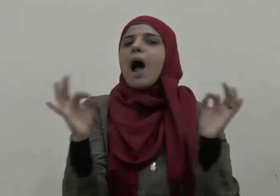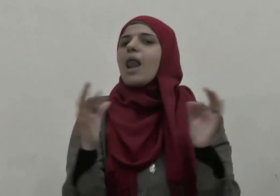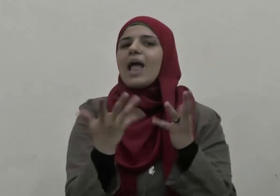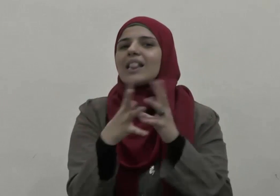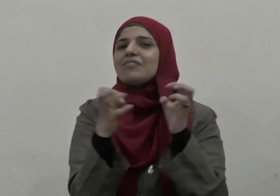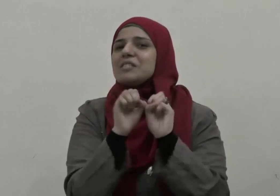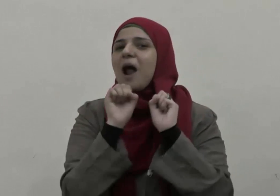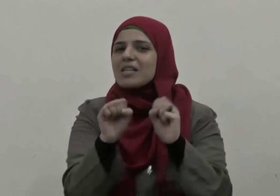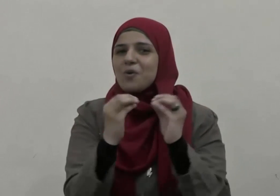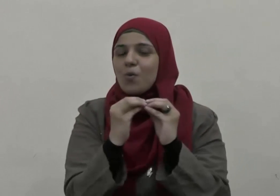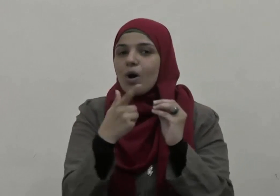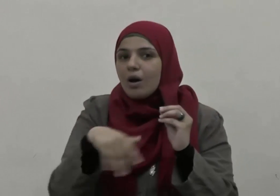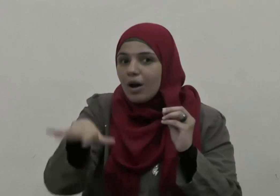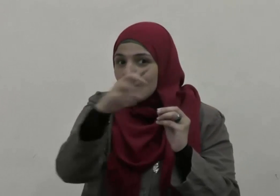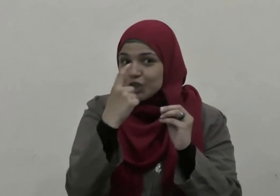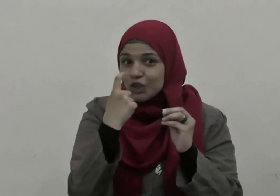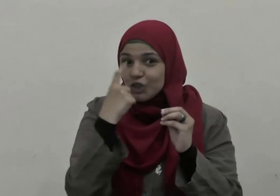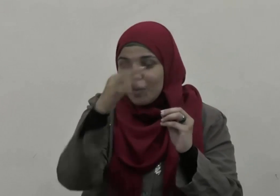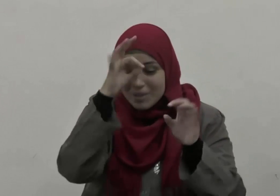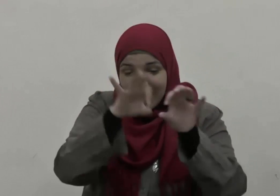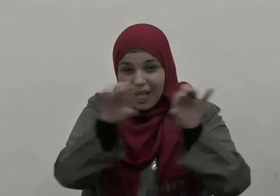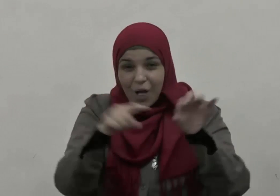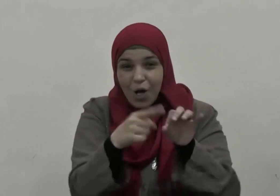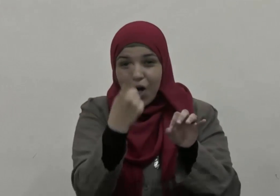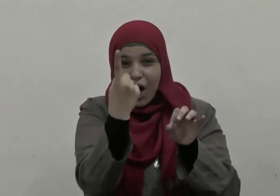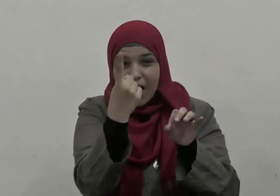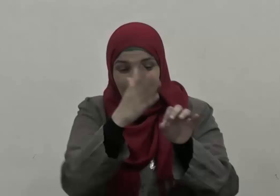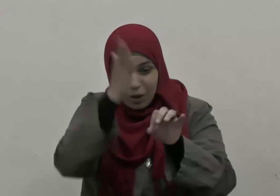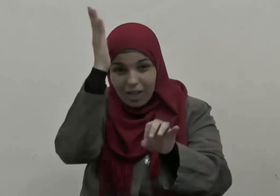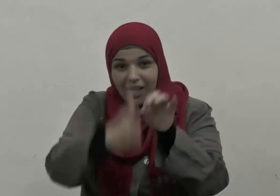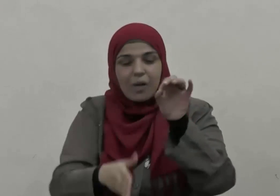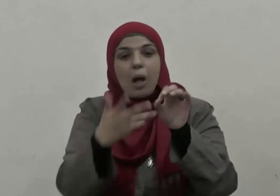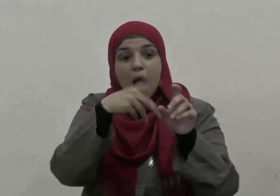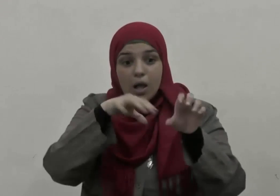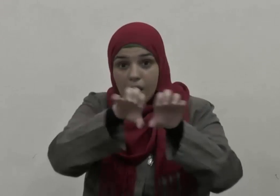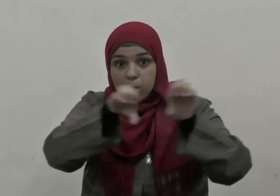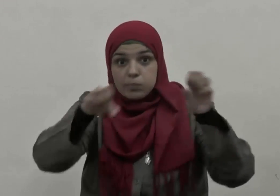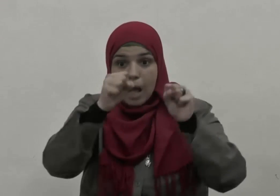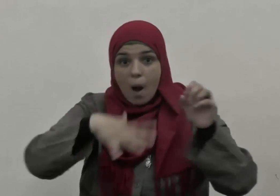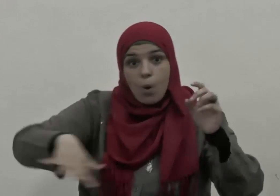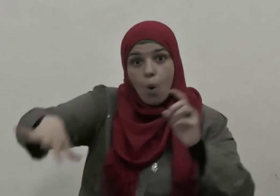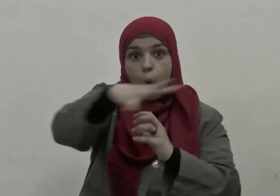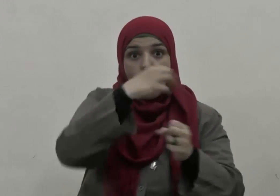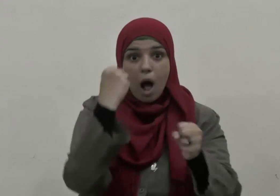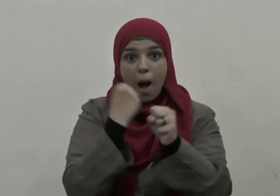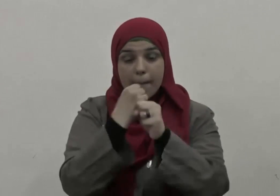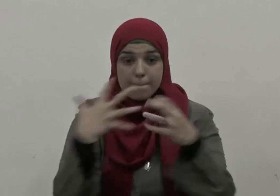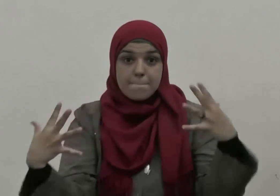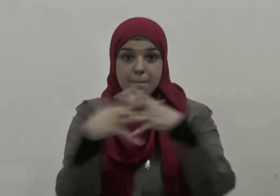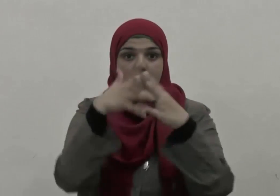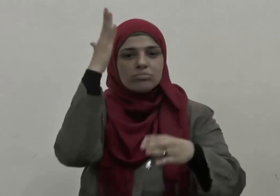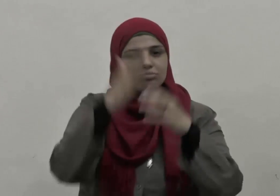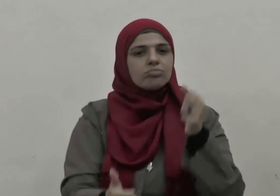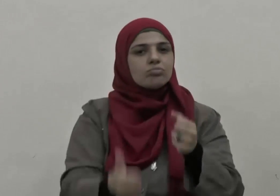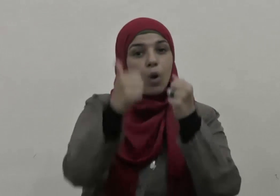فقال تأبى الرماح إذا اجتمعنا تكسرها وإذا